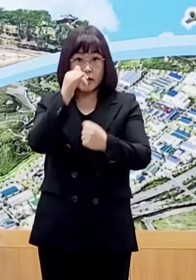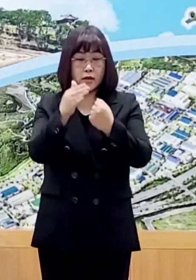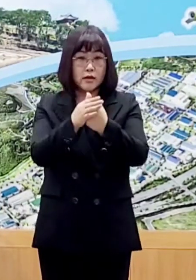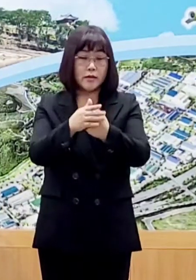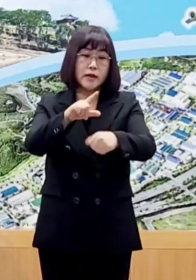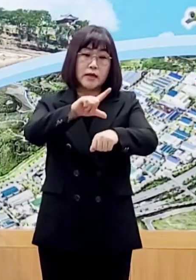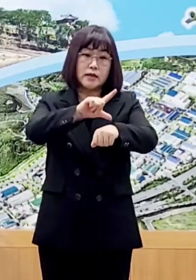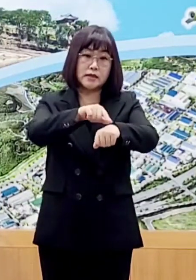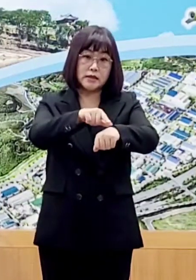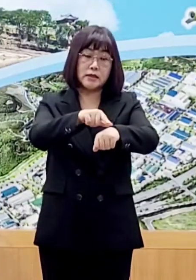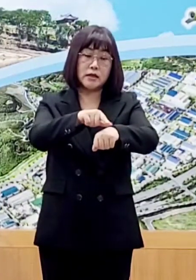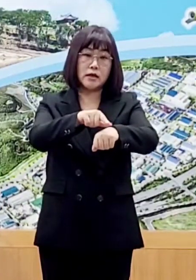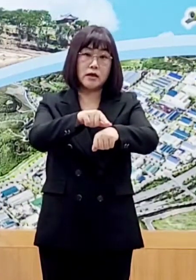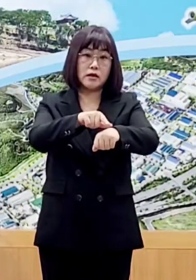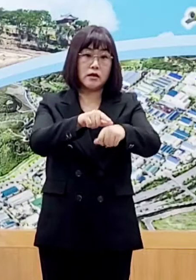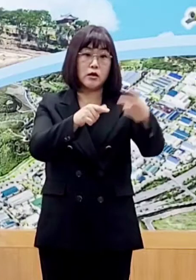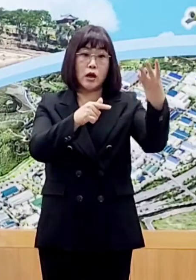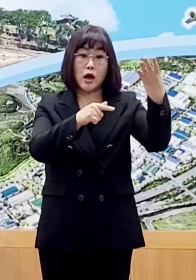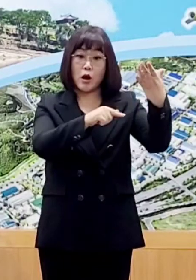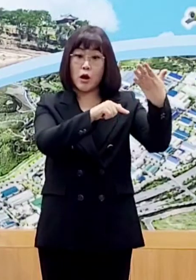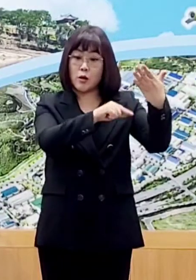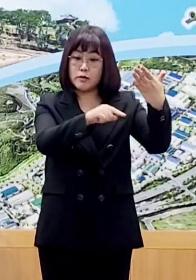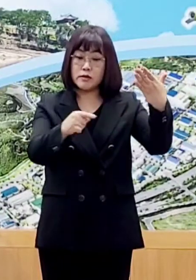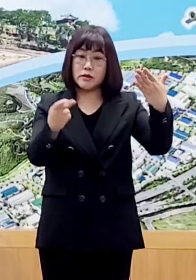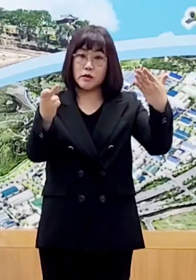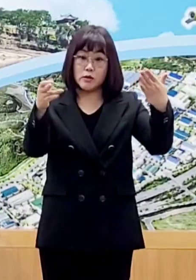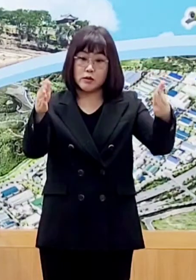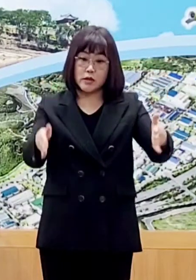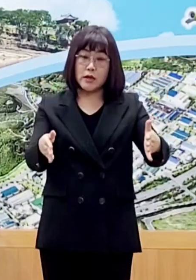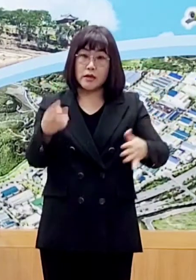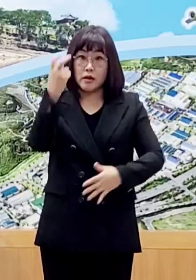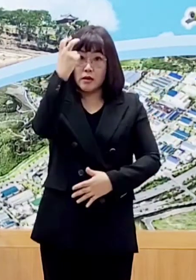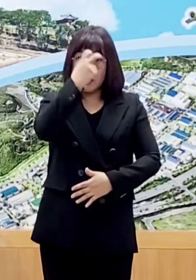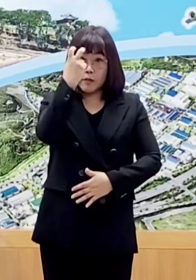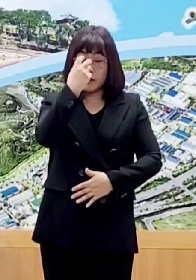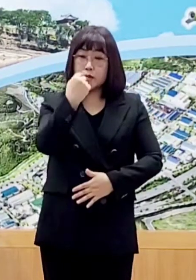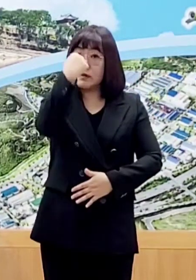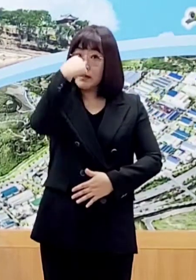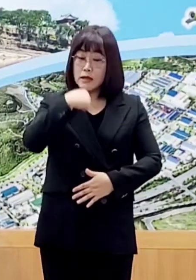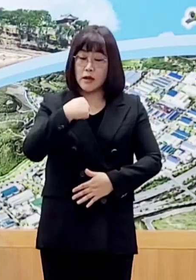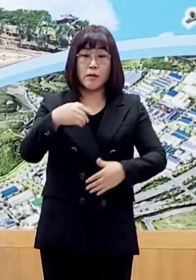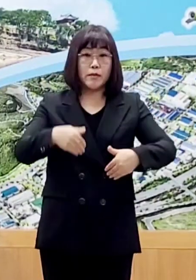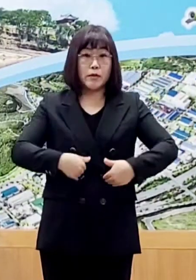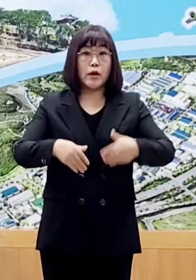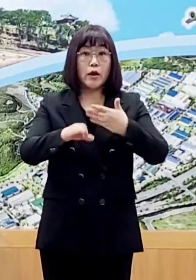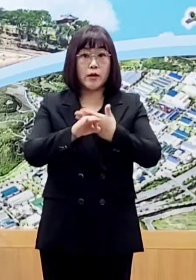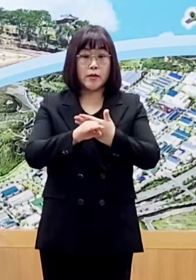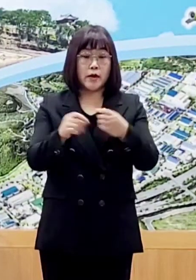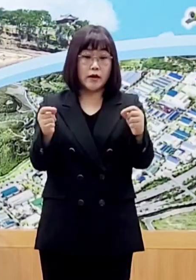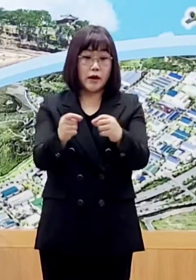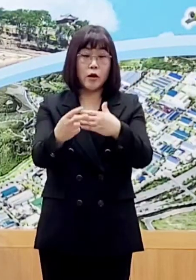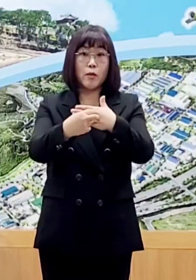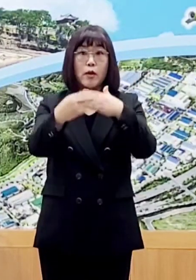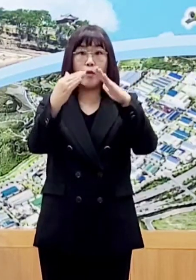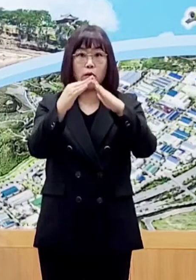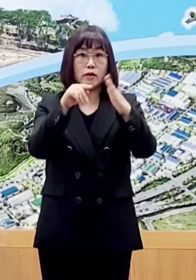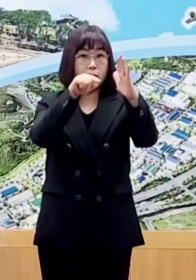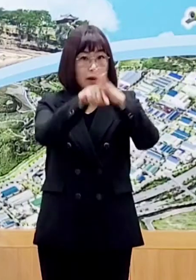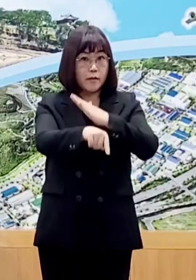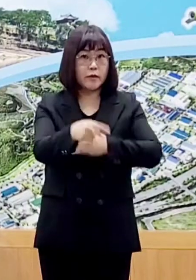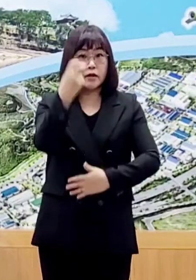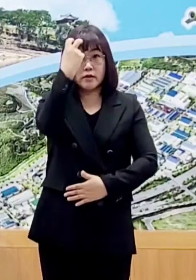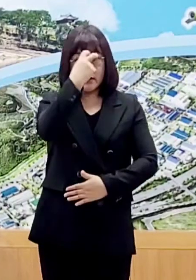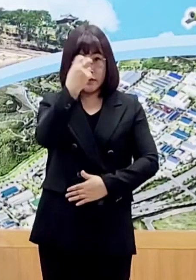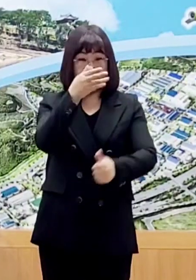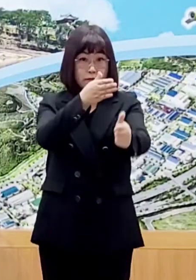시간대에 검사가 필요하신 분들은 가까운 병원 선별진료소에서 진단검사를